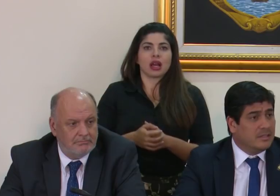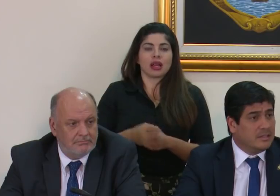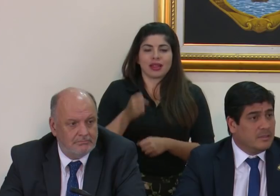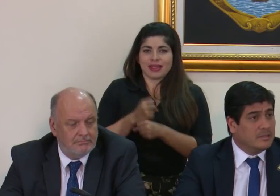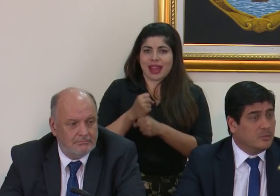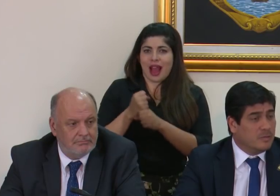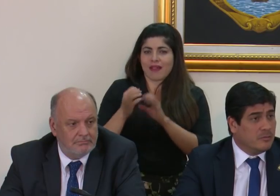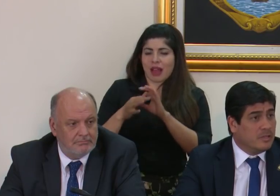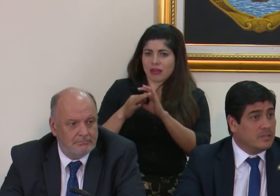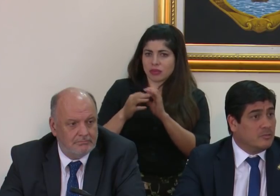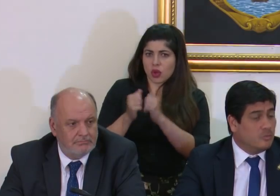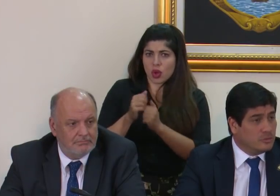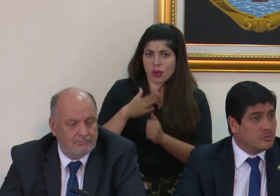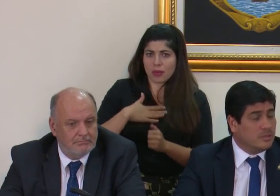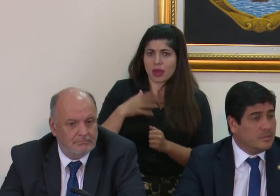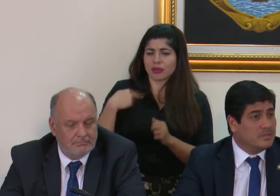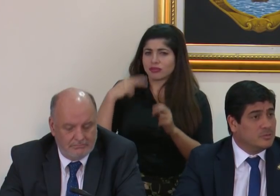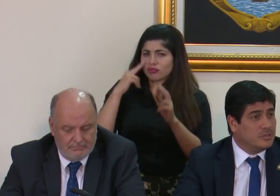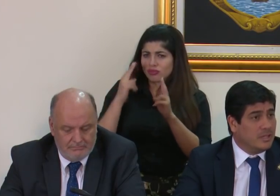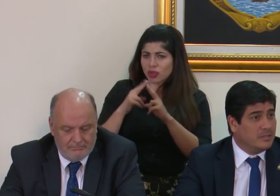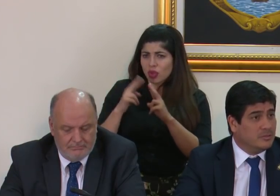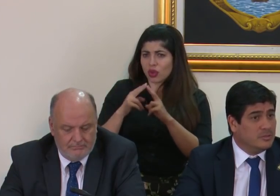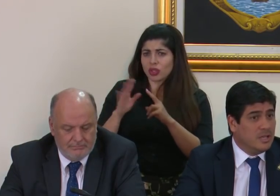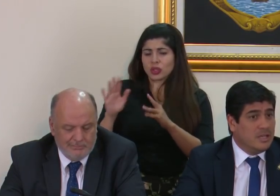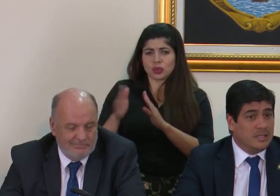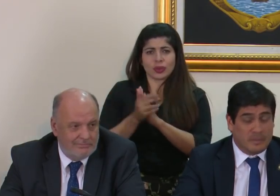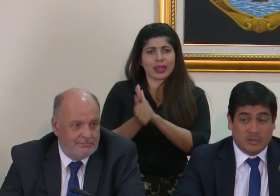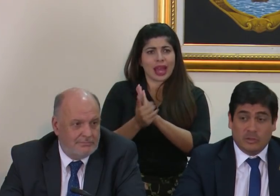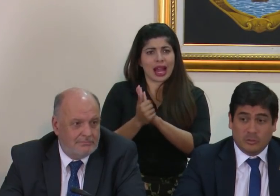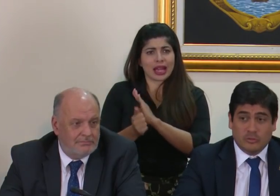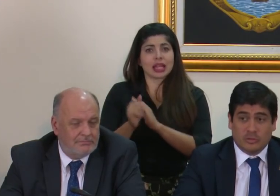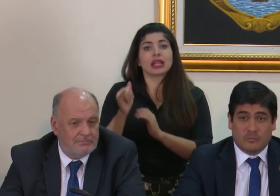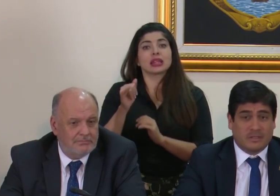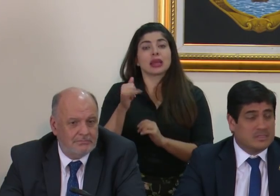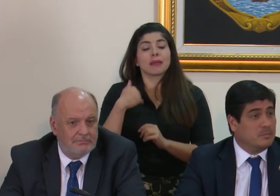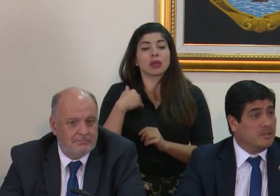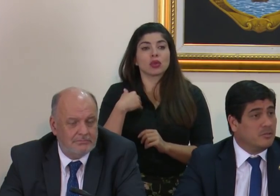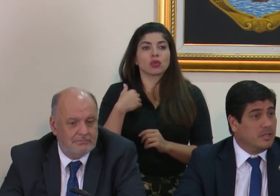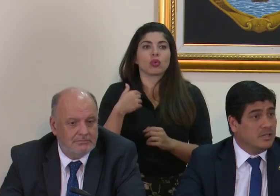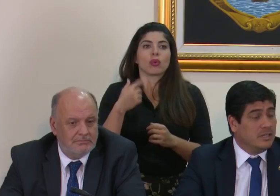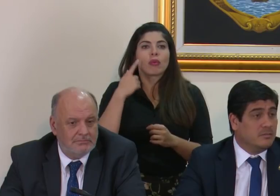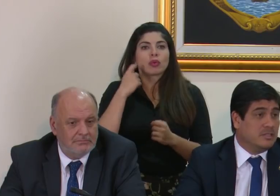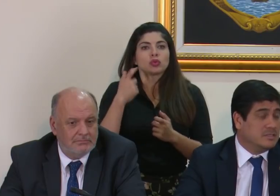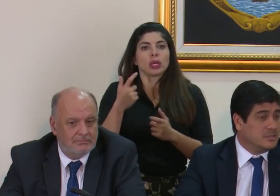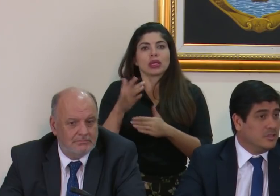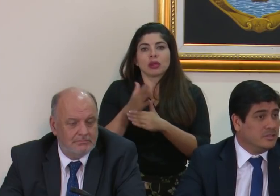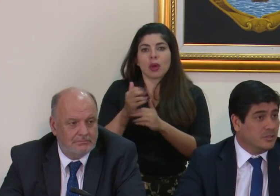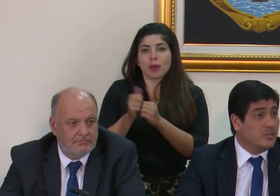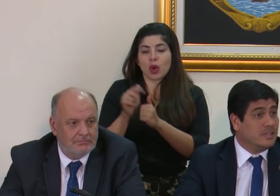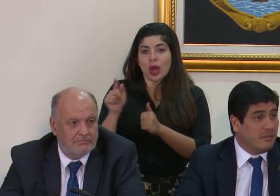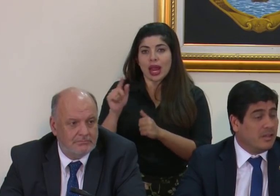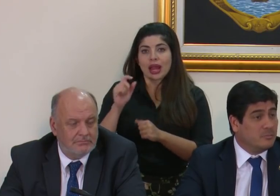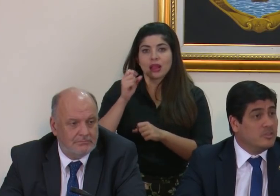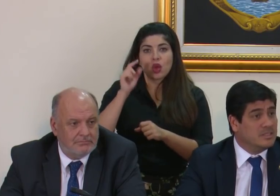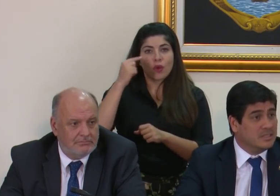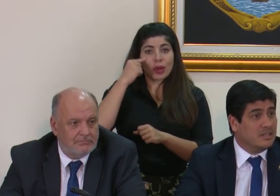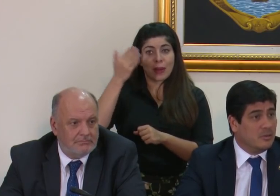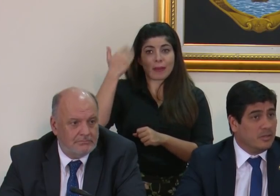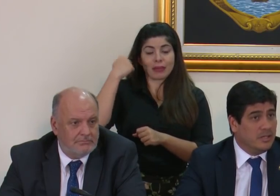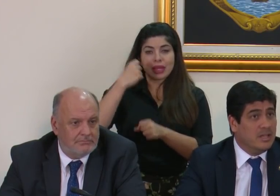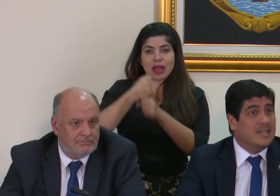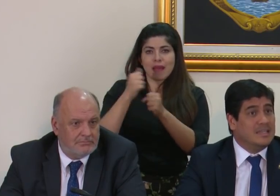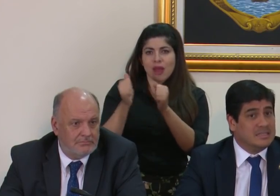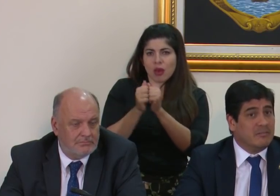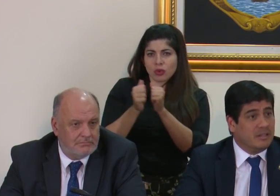trabaja directamente conmigo y que conozco también de sus talentos y también tuve el gusto de participar con él en la administración anterior y trabajar muy de